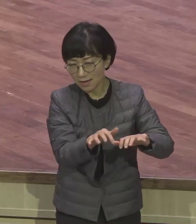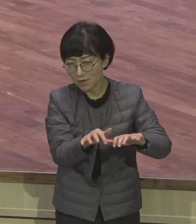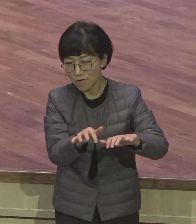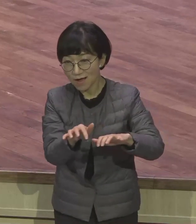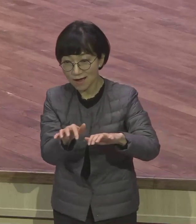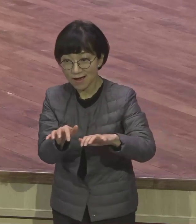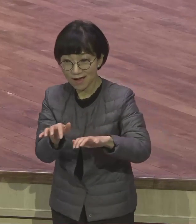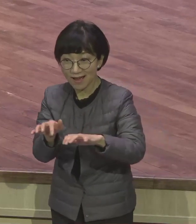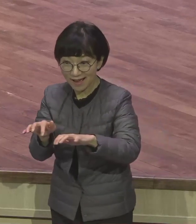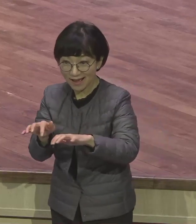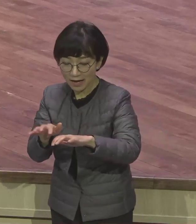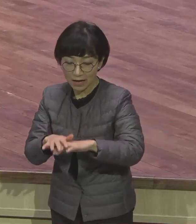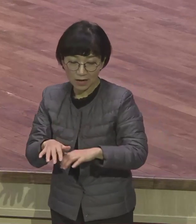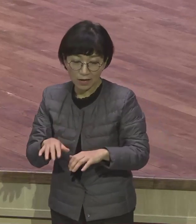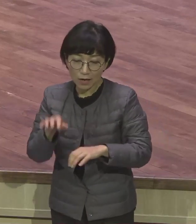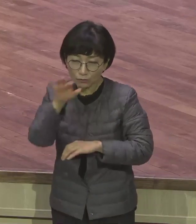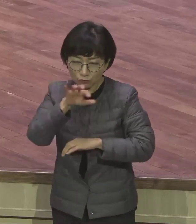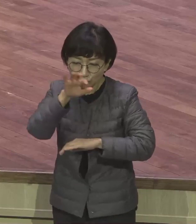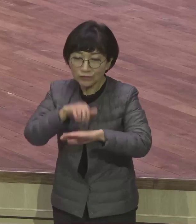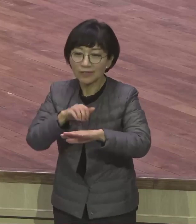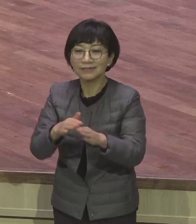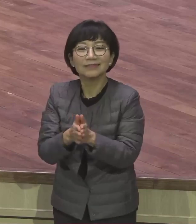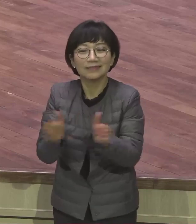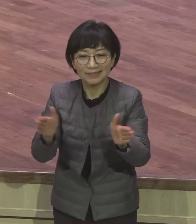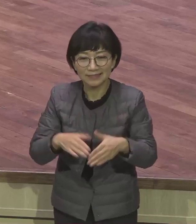시작되는 장면이 나와있습니다.